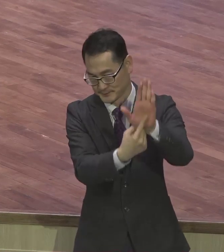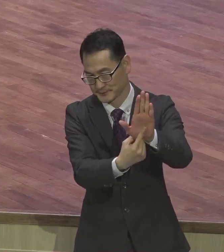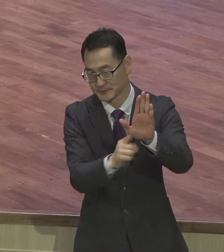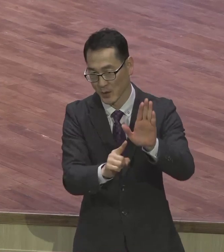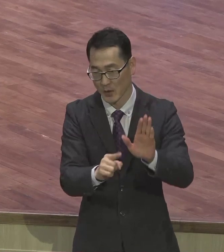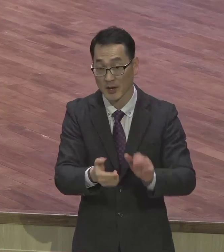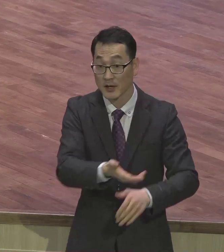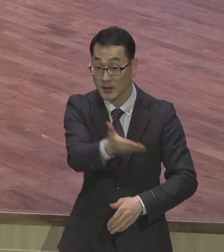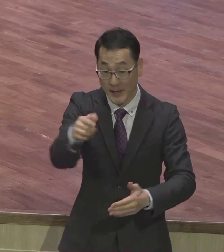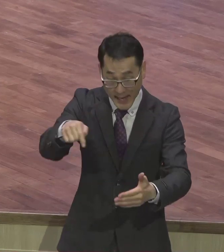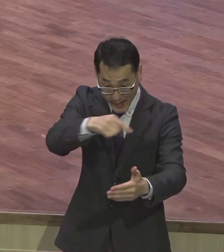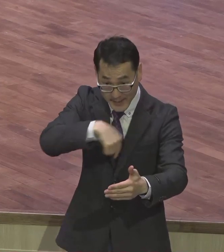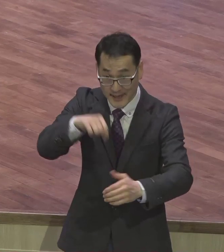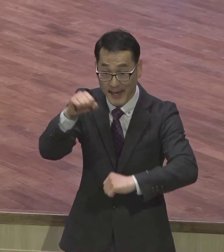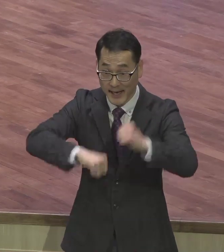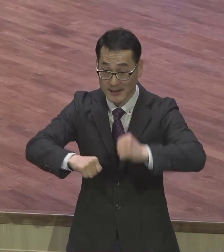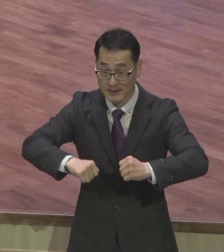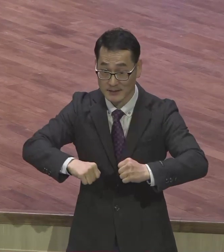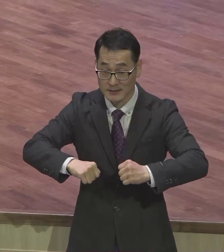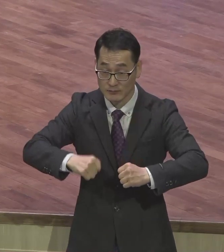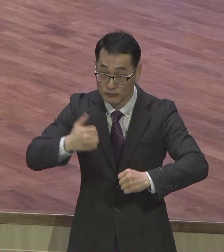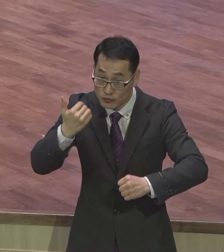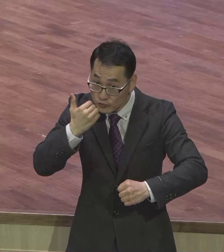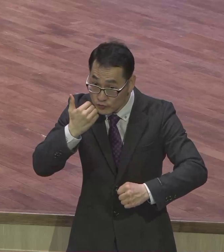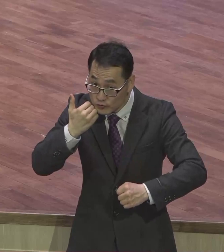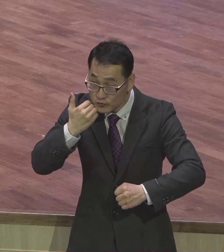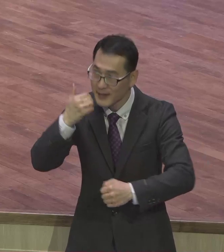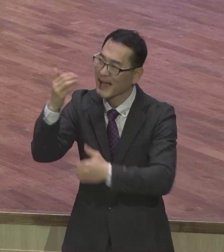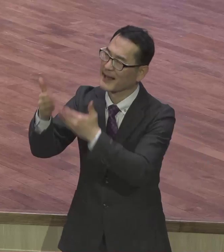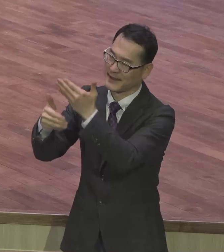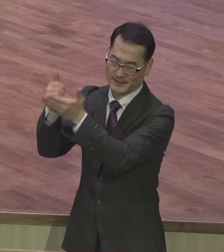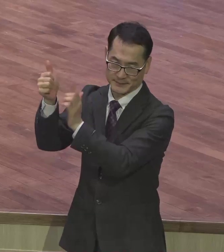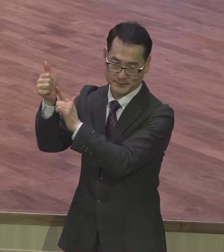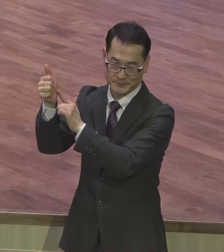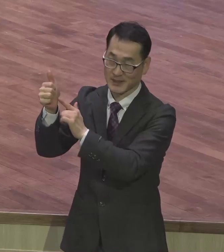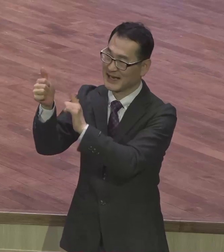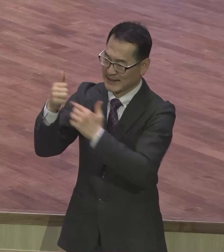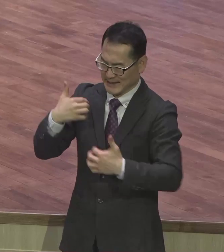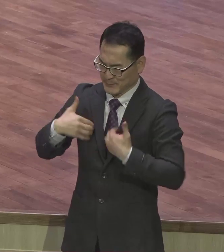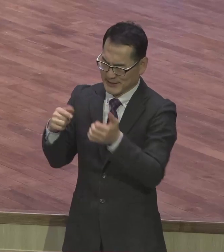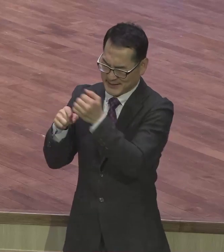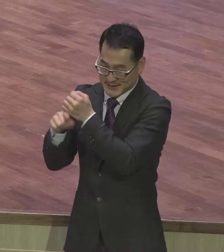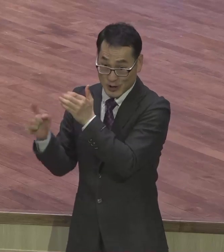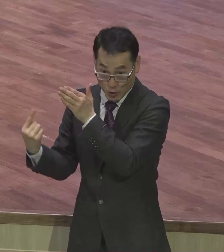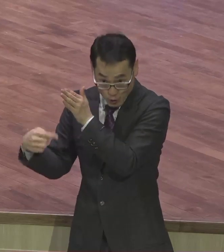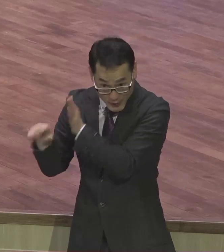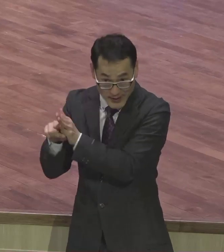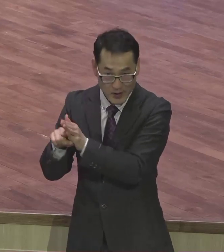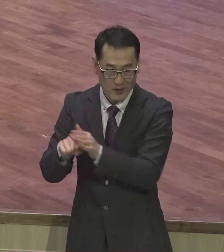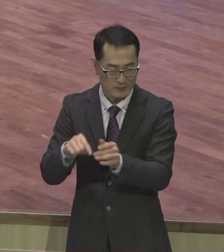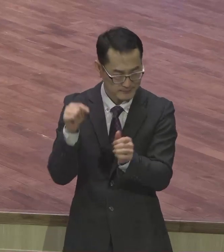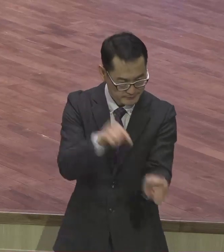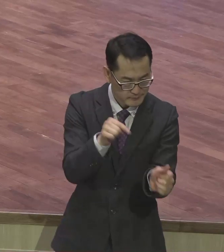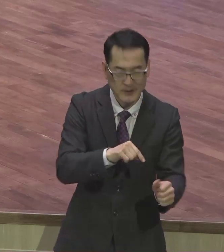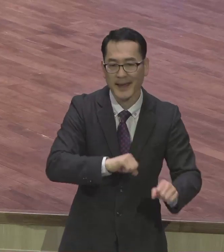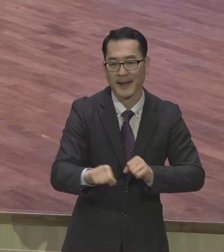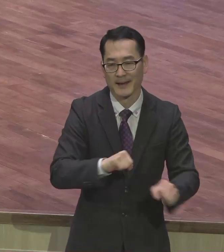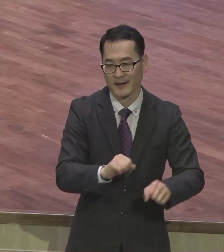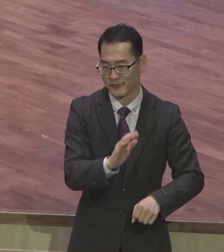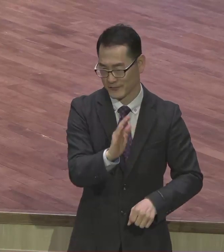안에 행하시는 이는 하나님이시니 자기의 기쁘신 뜻을 위하여 너에게 손을 두고 행하게 하시나니 하나님께서 하나님